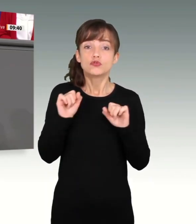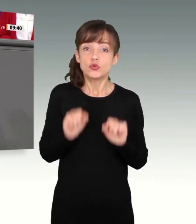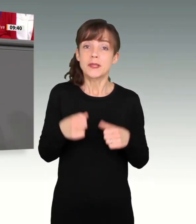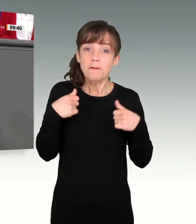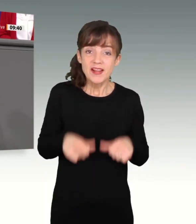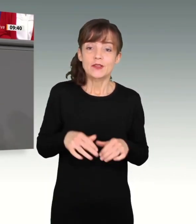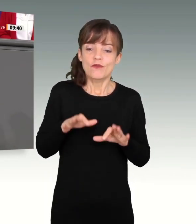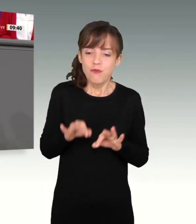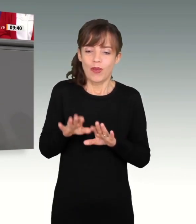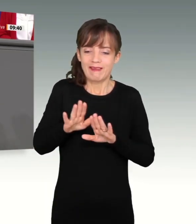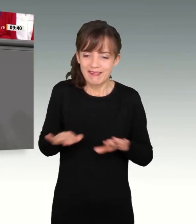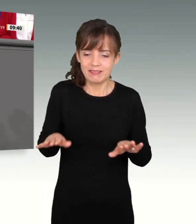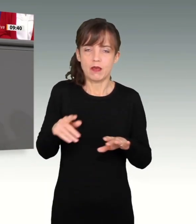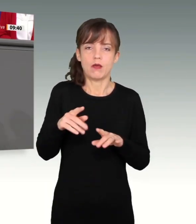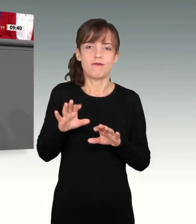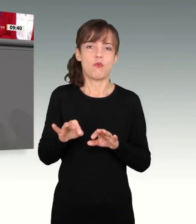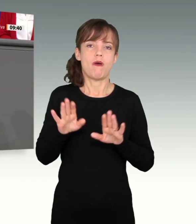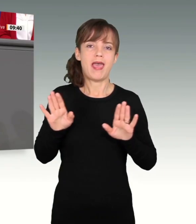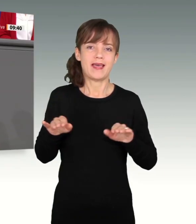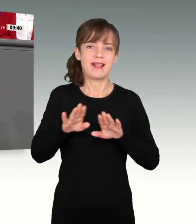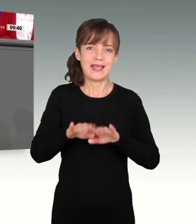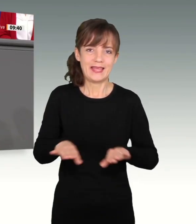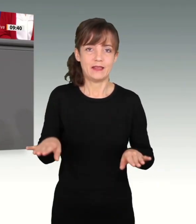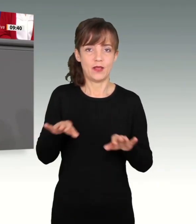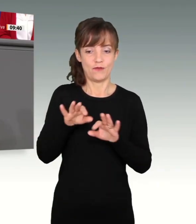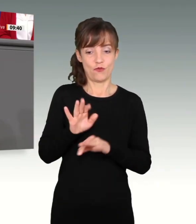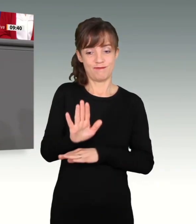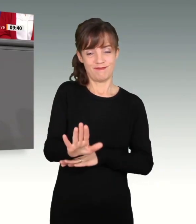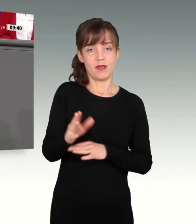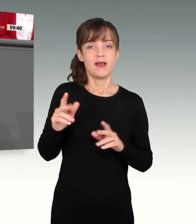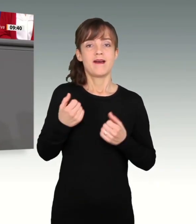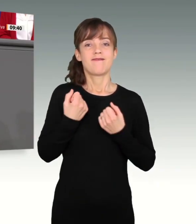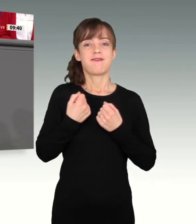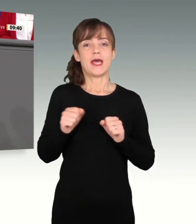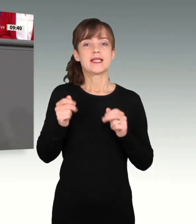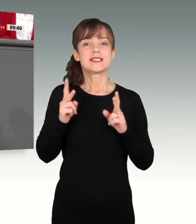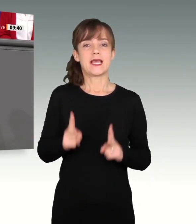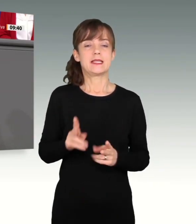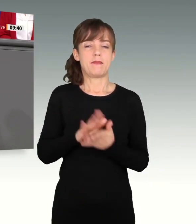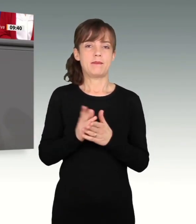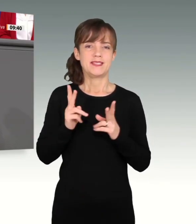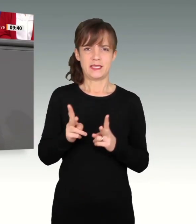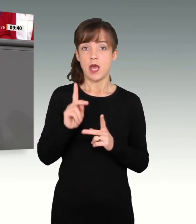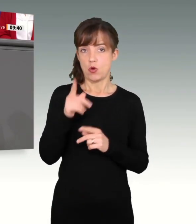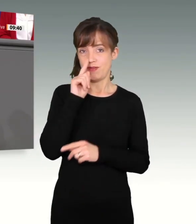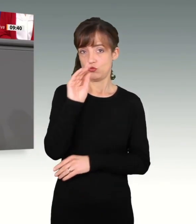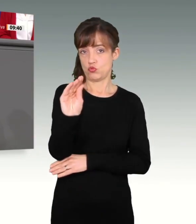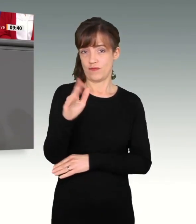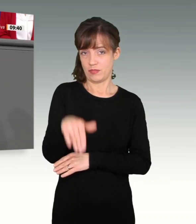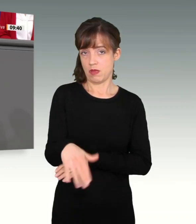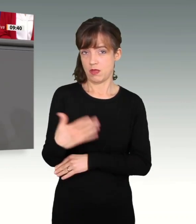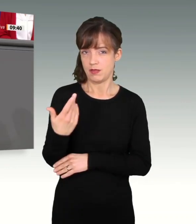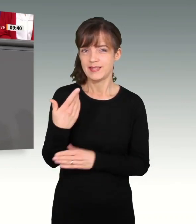für unsere Kinder, für unsere Enkel, um ihre Freiheitsrechte auch in der Zukunft zu sichern. Deswegen dürfen wir mit konkreten